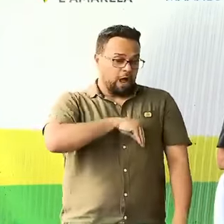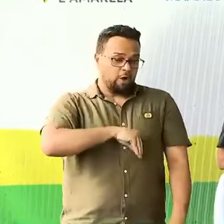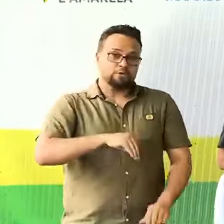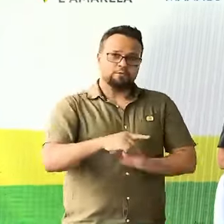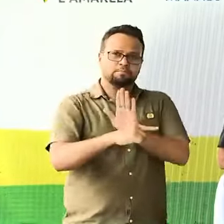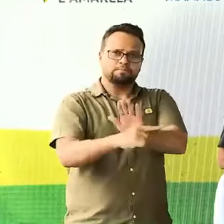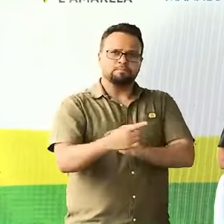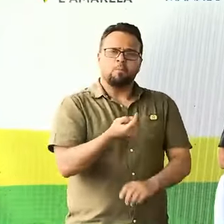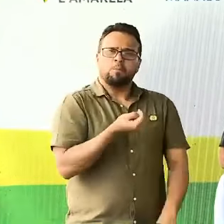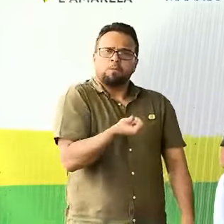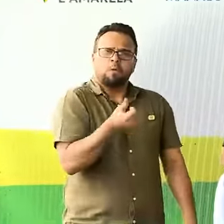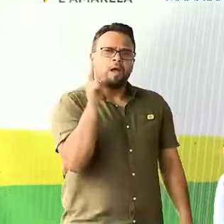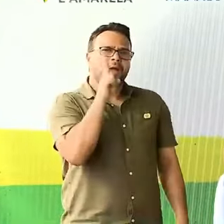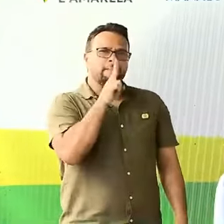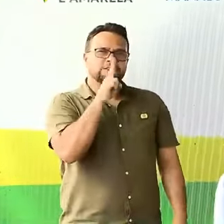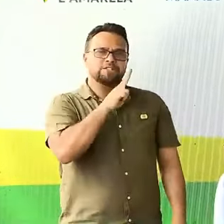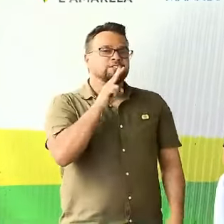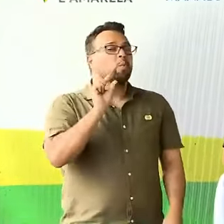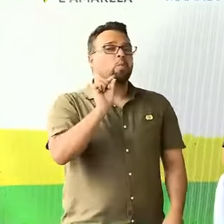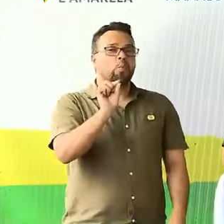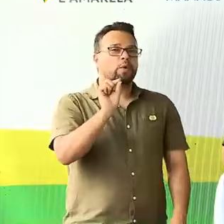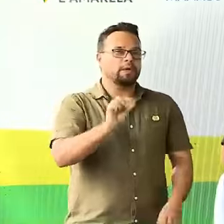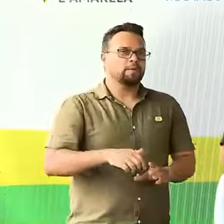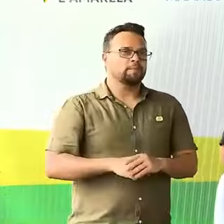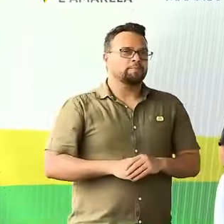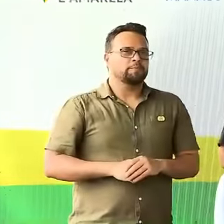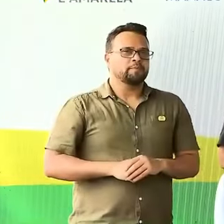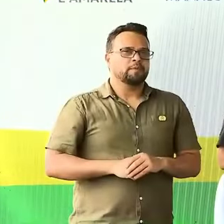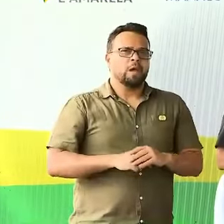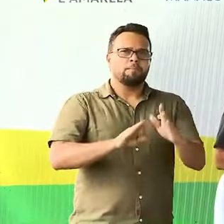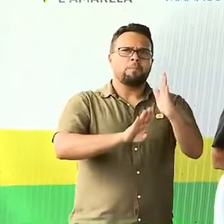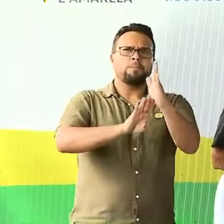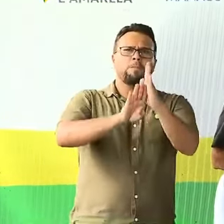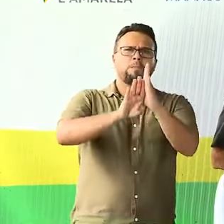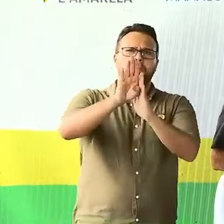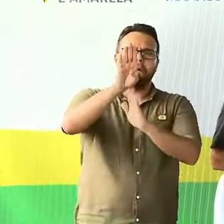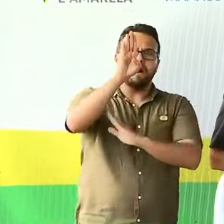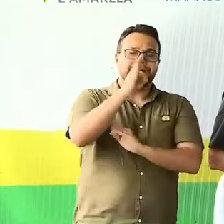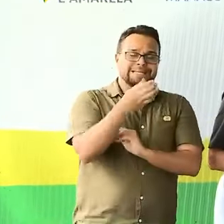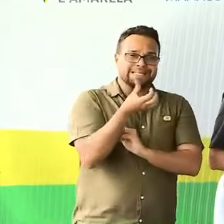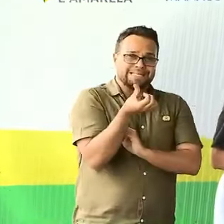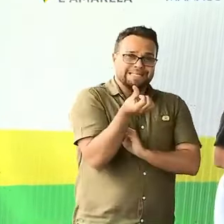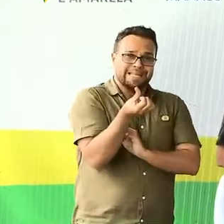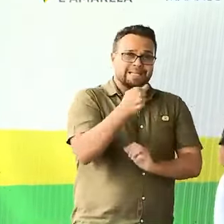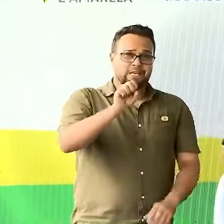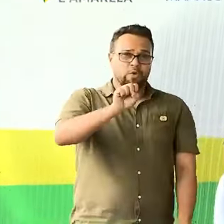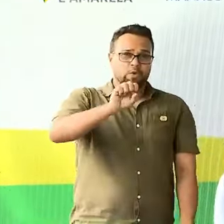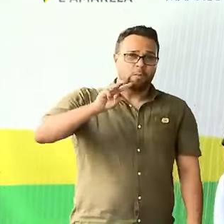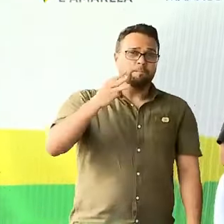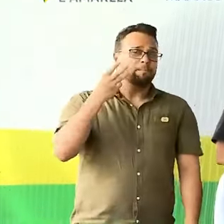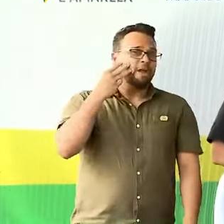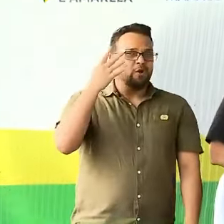que acabou, no final das contas, atingindo 68 milhões de pessoas.